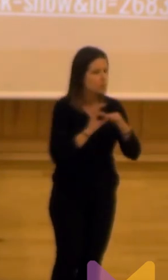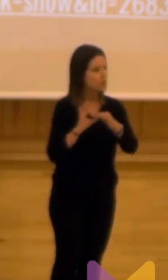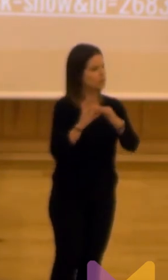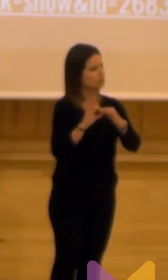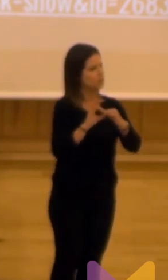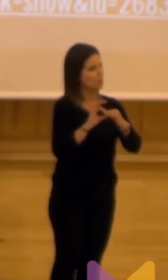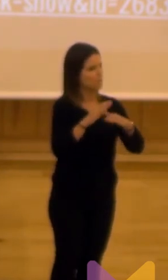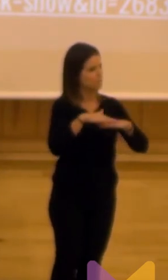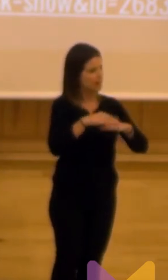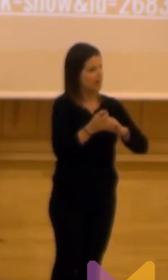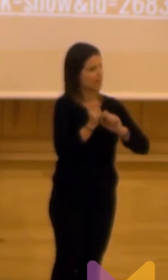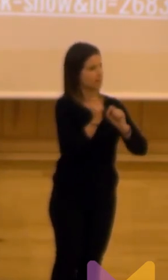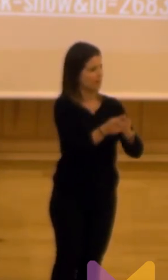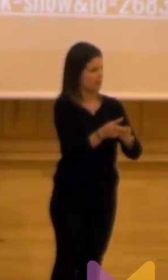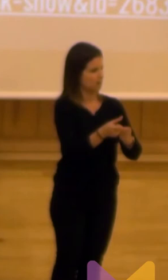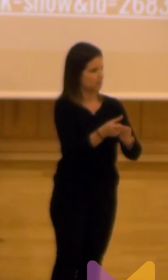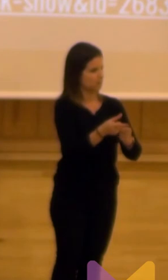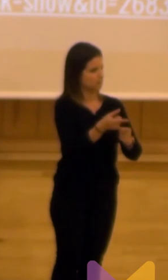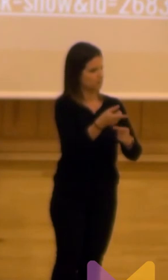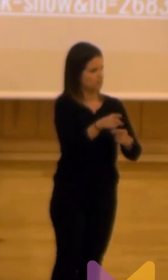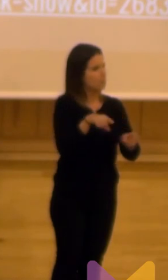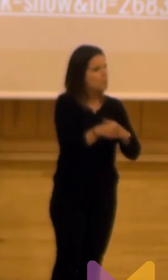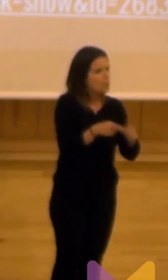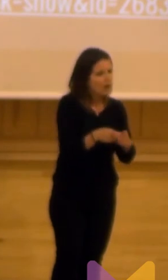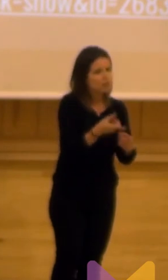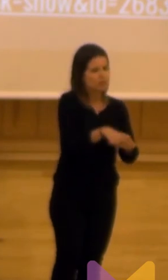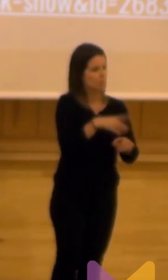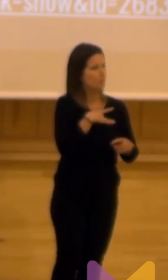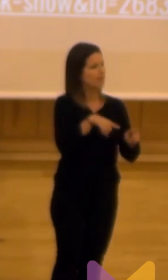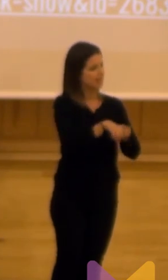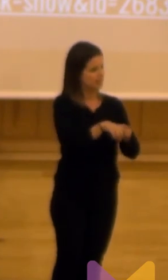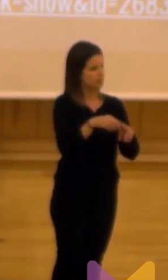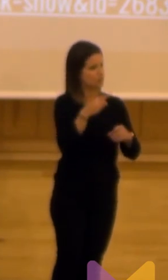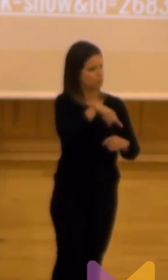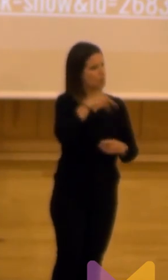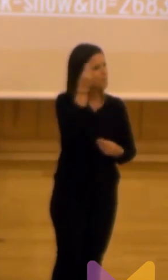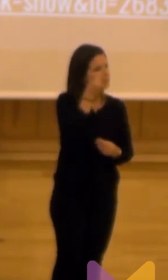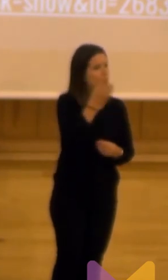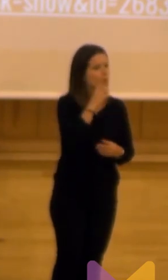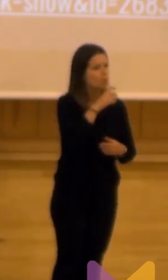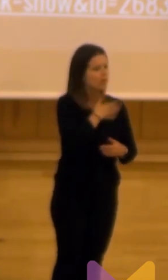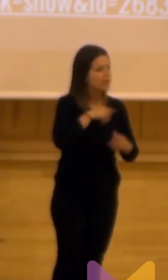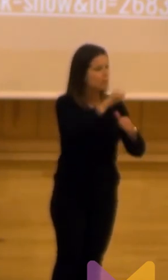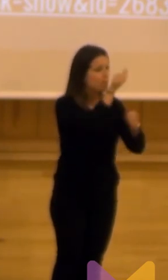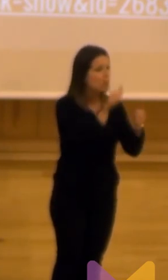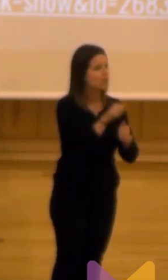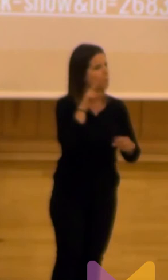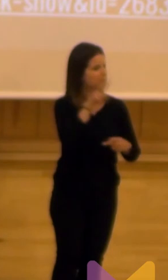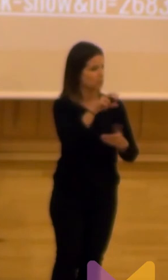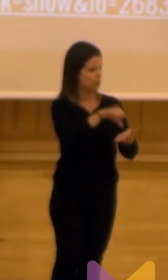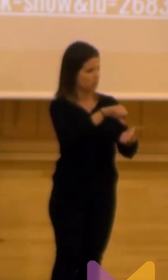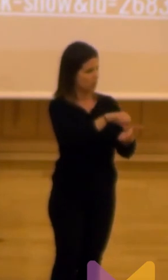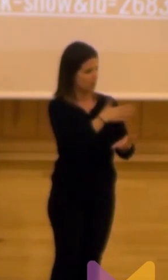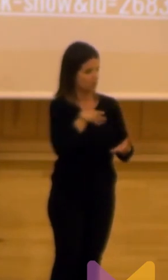una provocación y la provocación también para criticarnos es que pensemos en el modelo de ciudad y en la visión de la ciudad